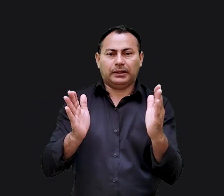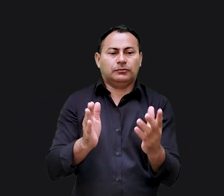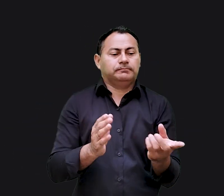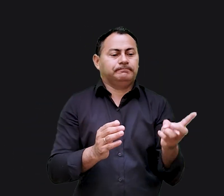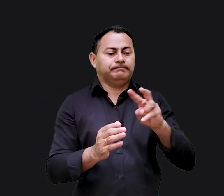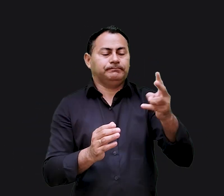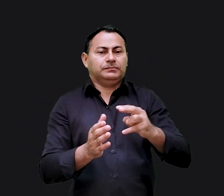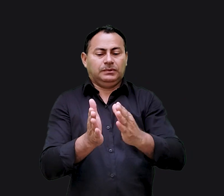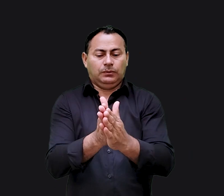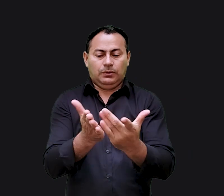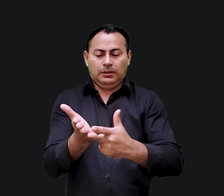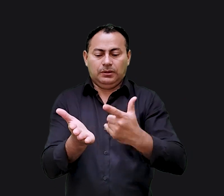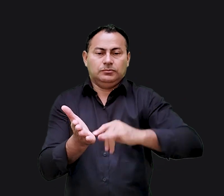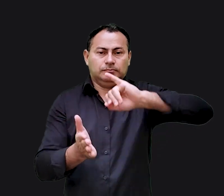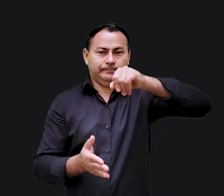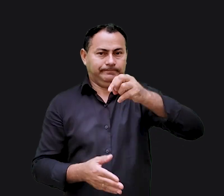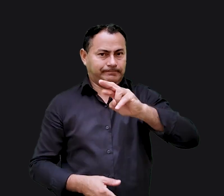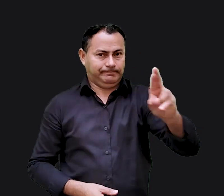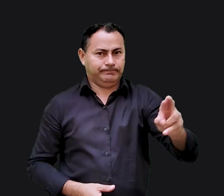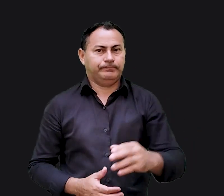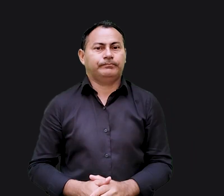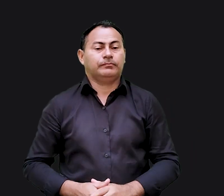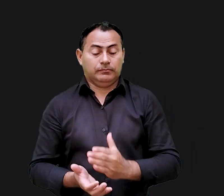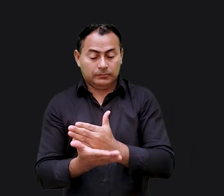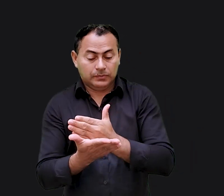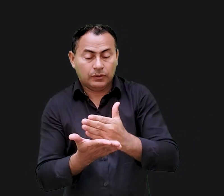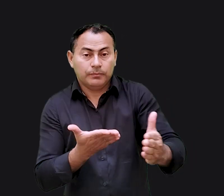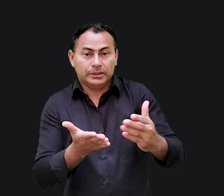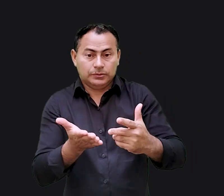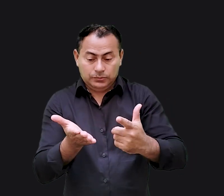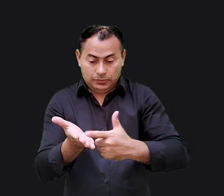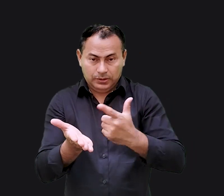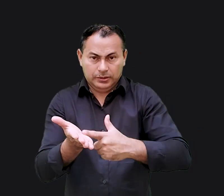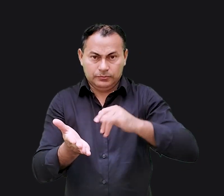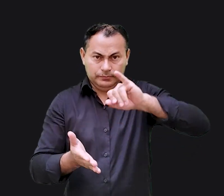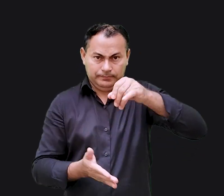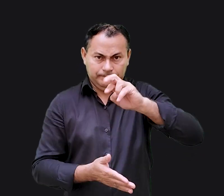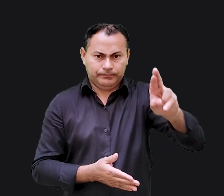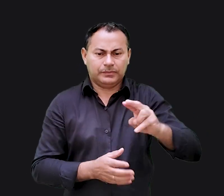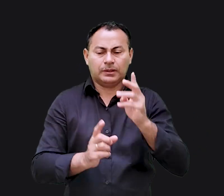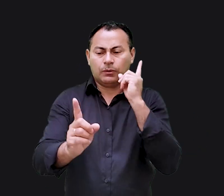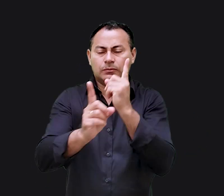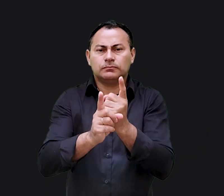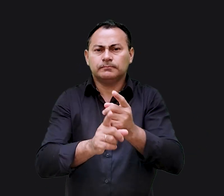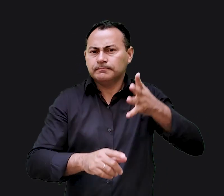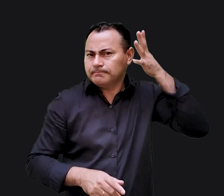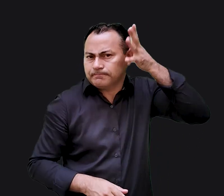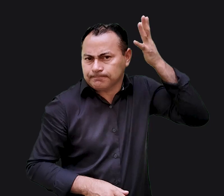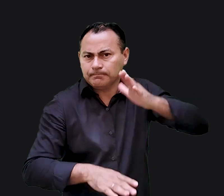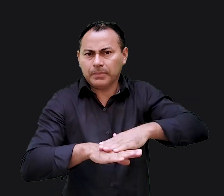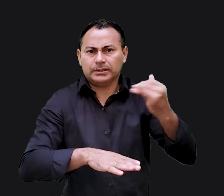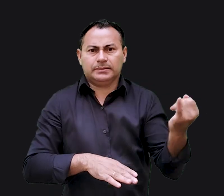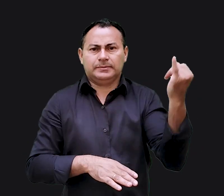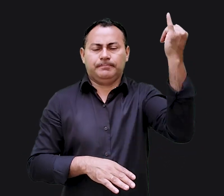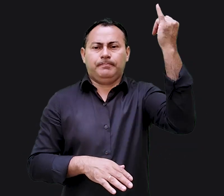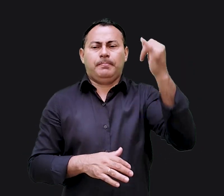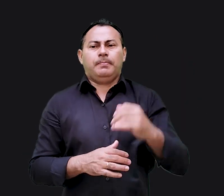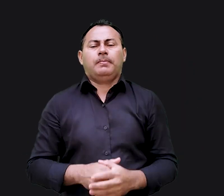ordem cronológica no livro de Jeremias. Logo no começo do livro encontramos um dos seus sermões mais importantes.